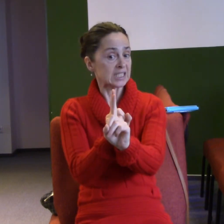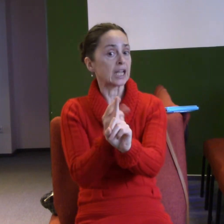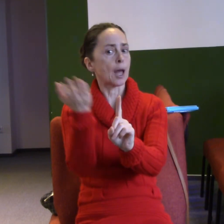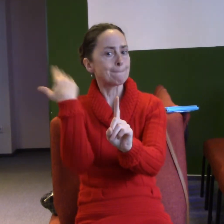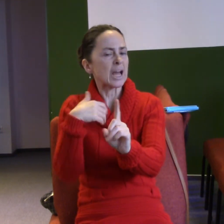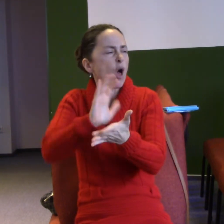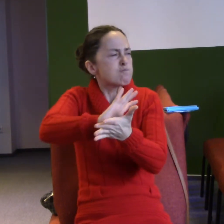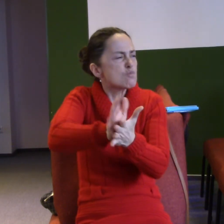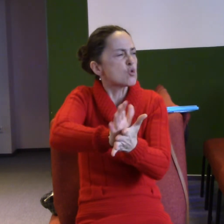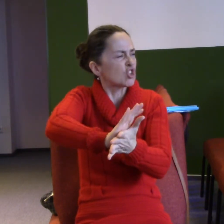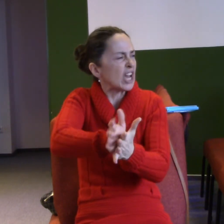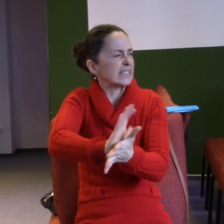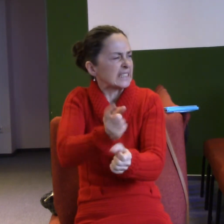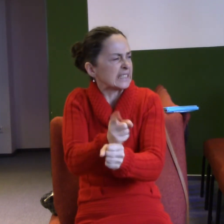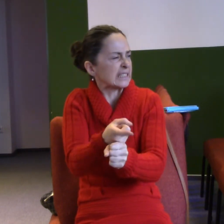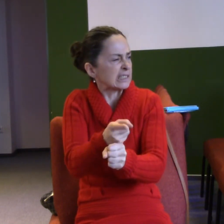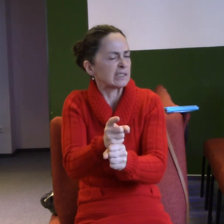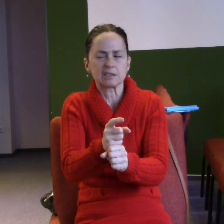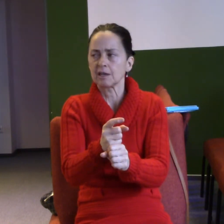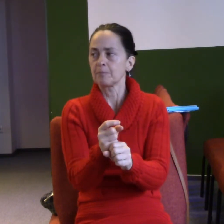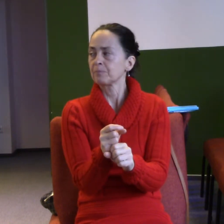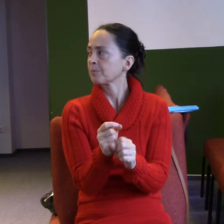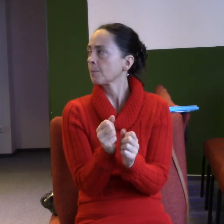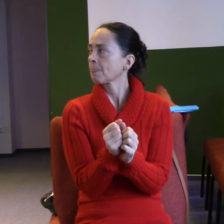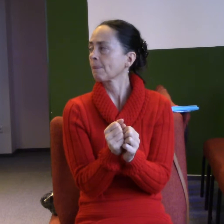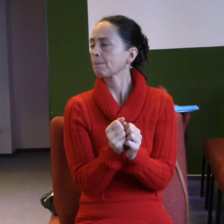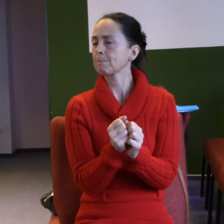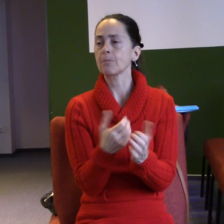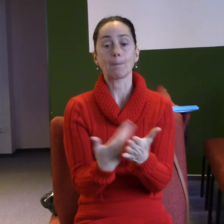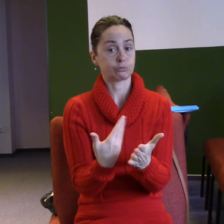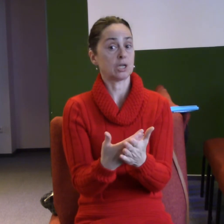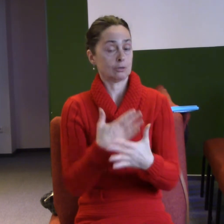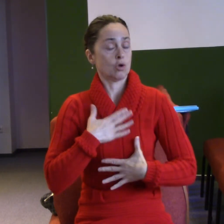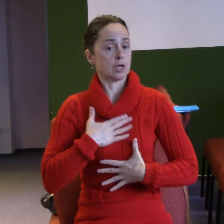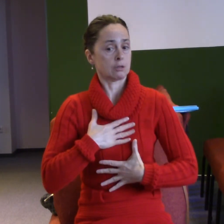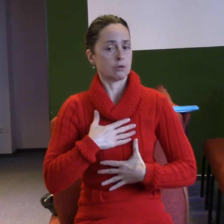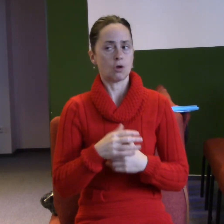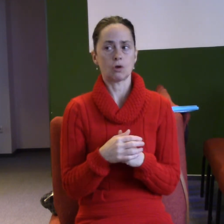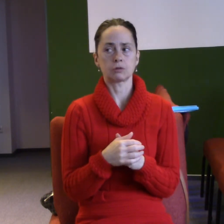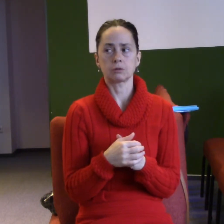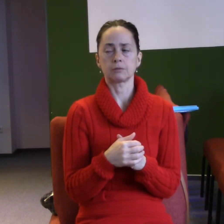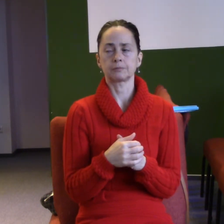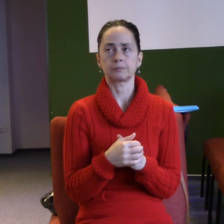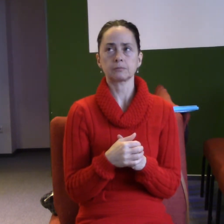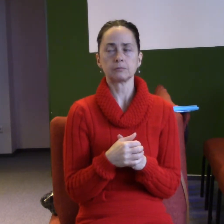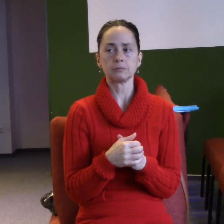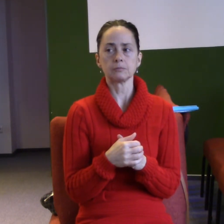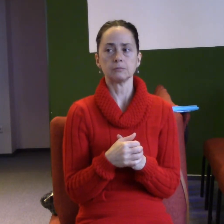zvěstí a poselstvím, že způsobovala, že, já jsem to teď několikrát říkal, ale jsou opravdu historické záznamy,